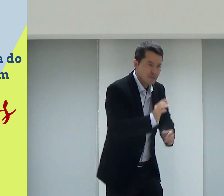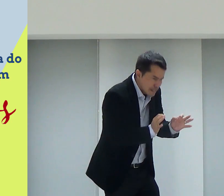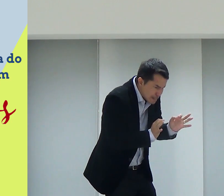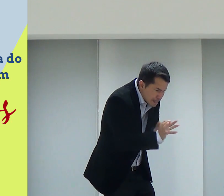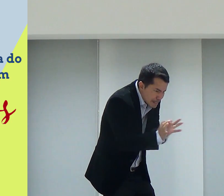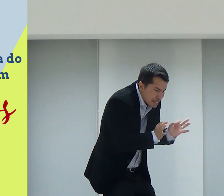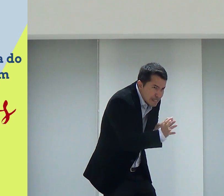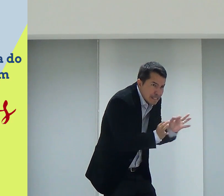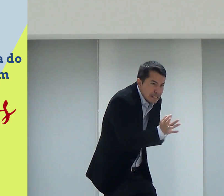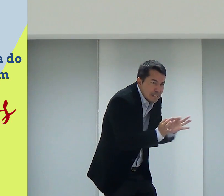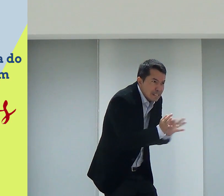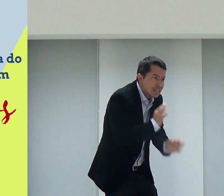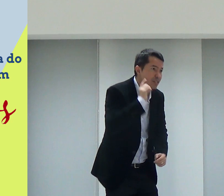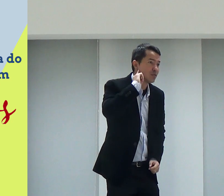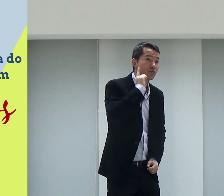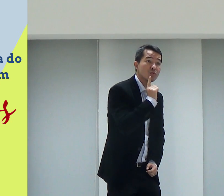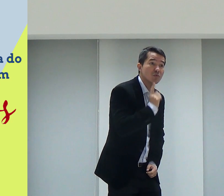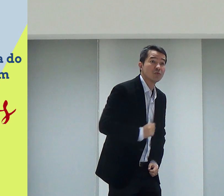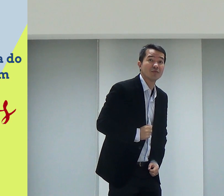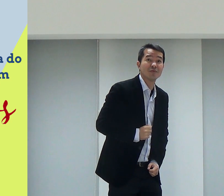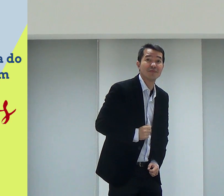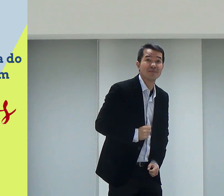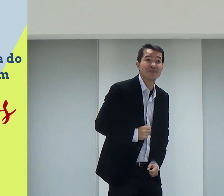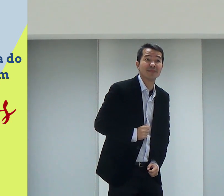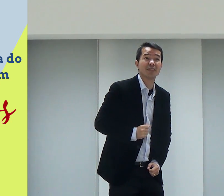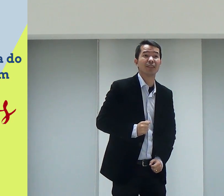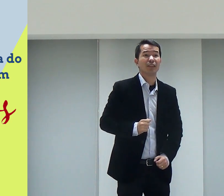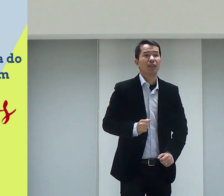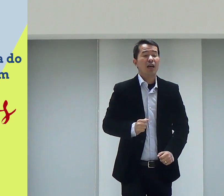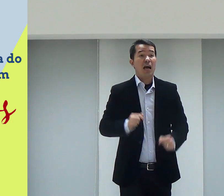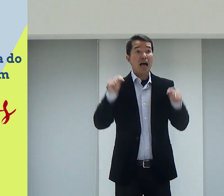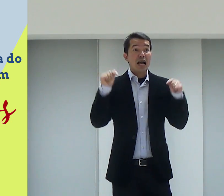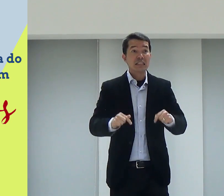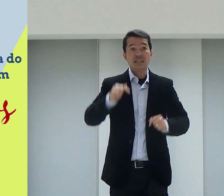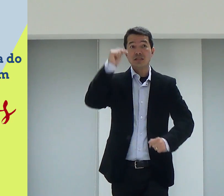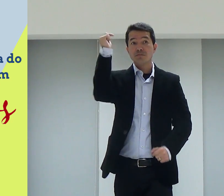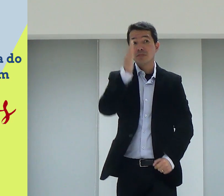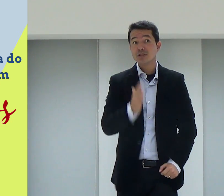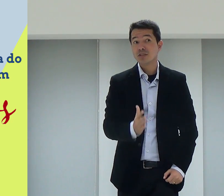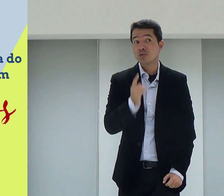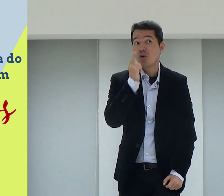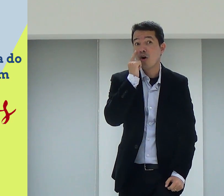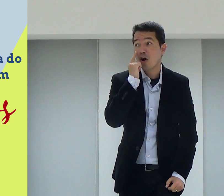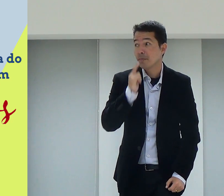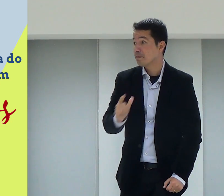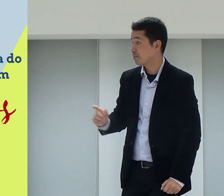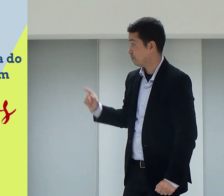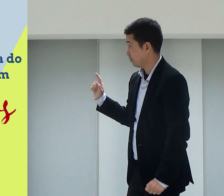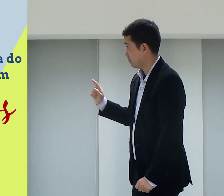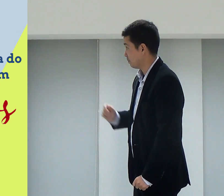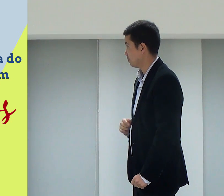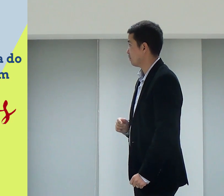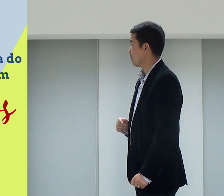pessoa que é surda. Ele planejou essa pessoa com essa surdez. E aqui no Brasil, olha só.